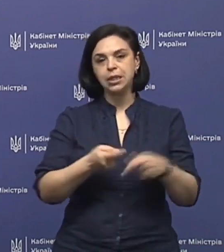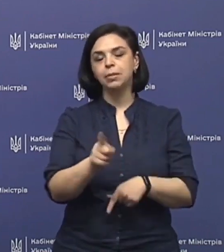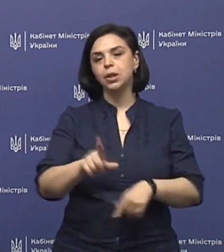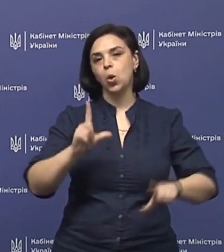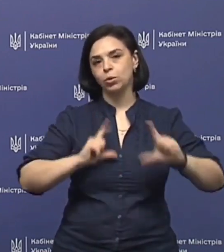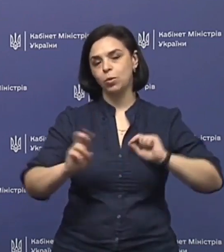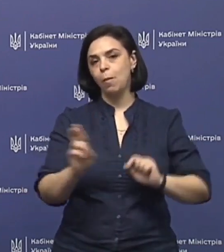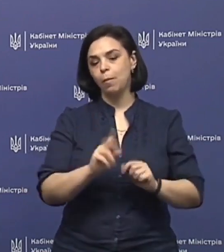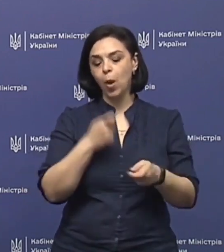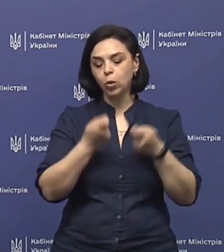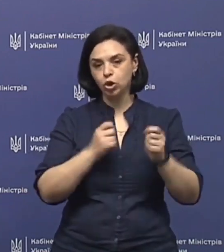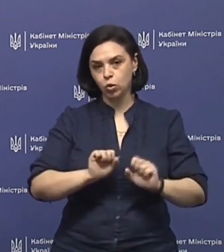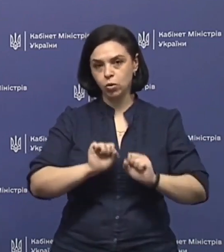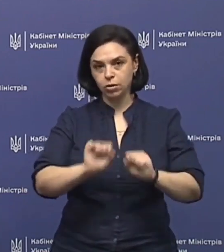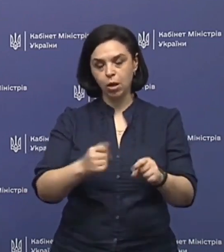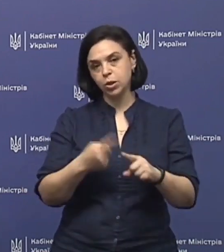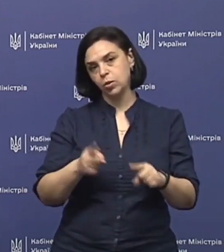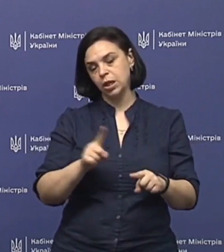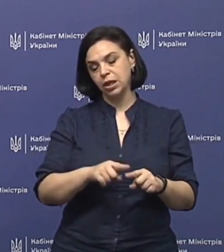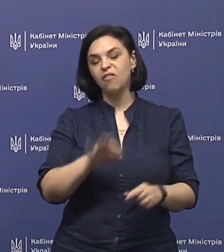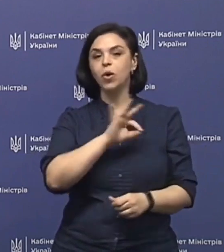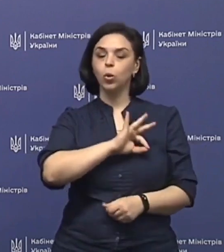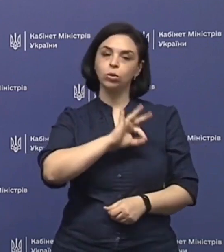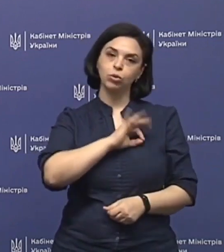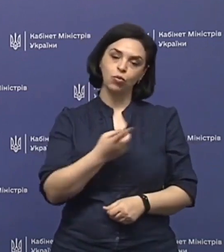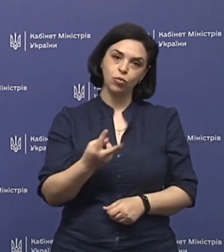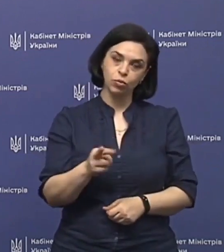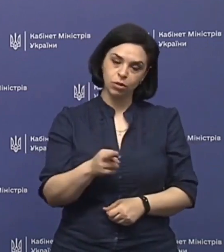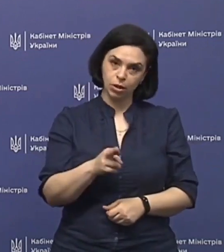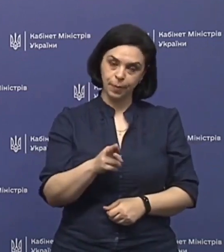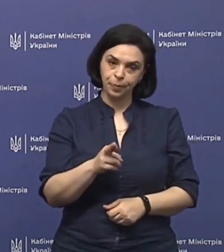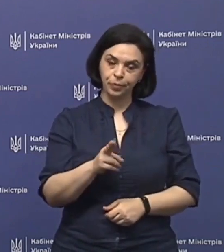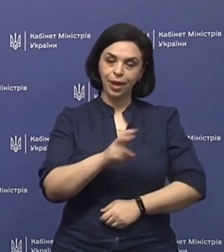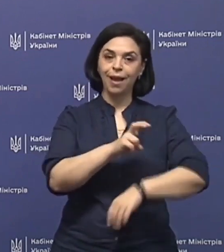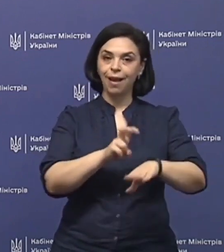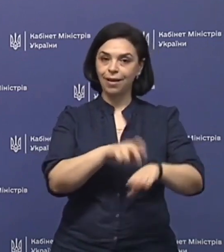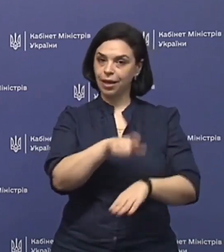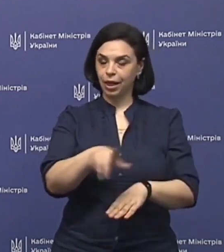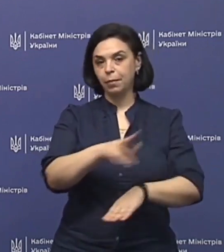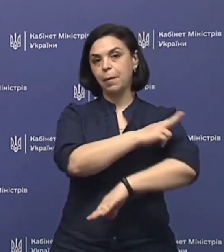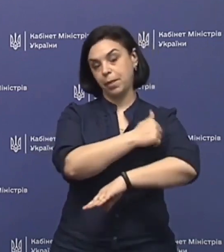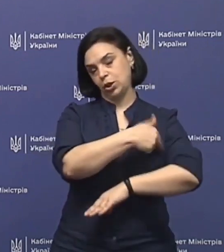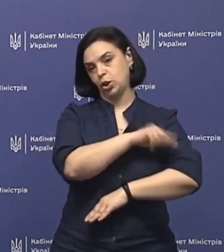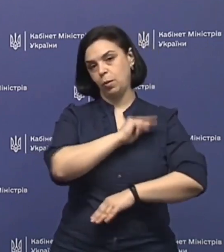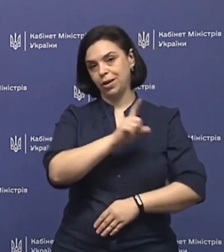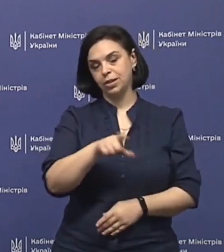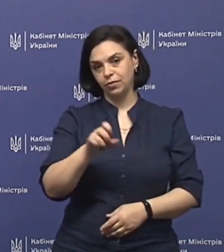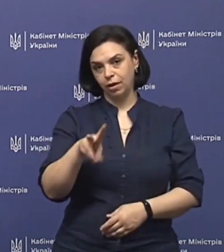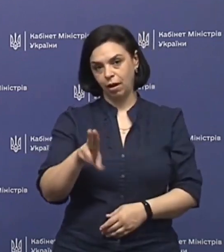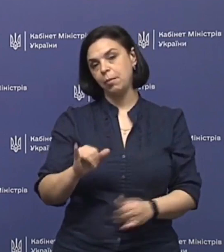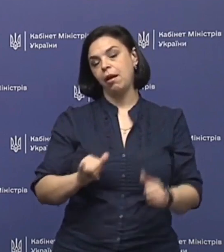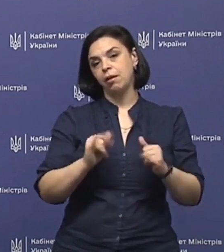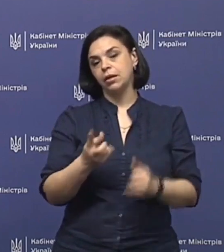тих костюмів біологічного захисту, які використовуються лікарями і медичними працівниками